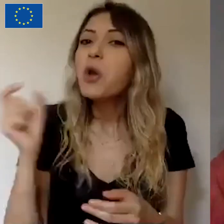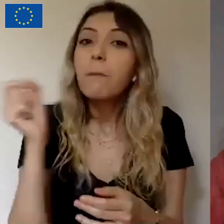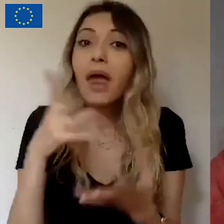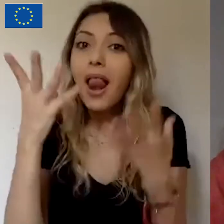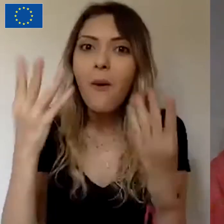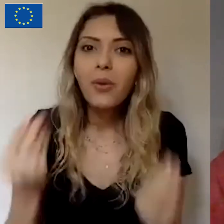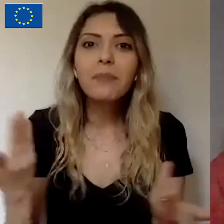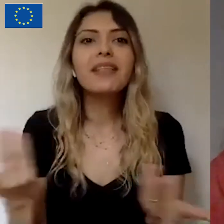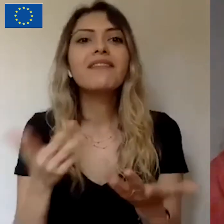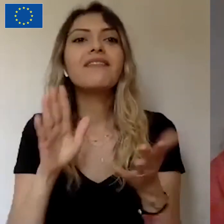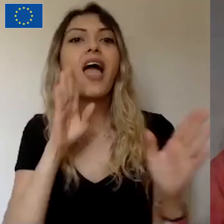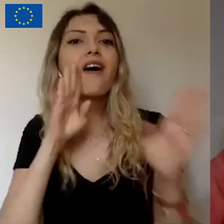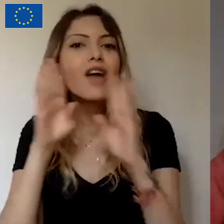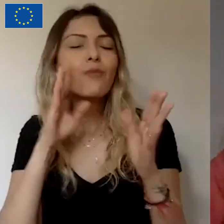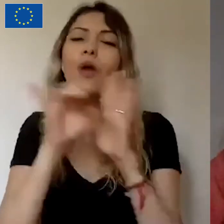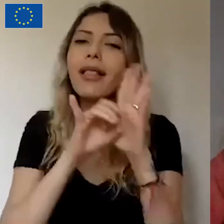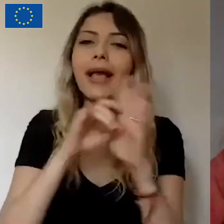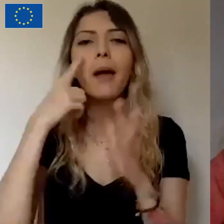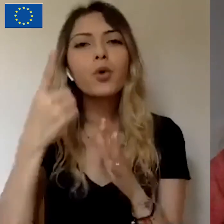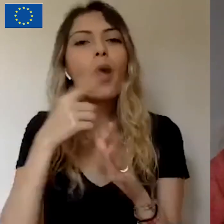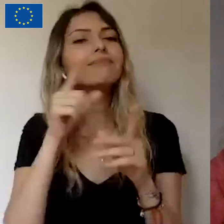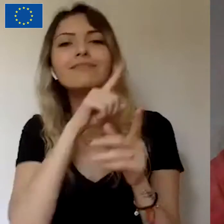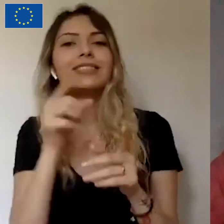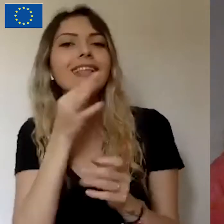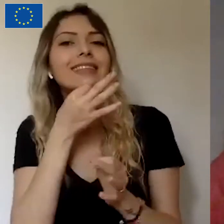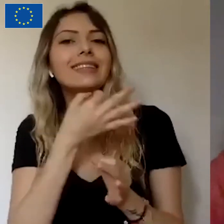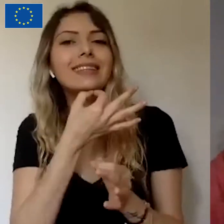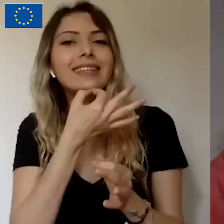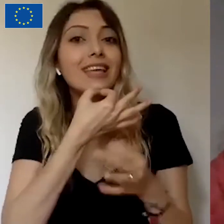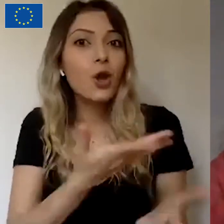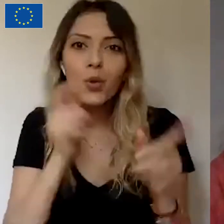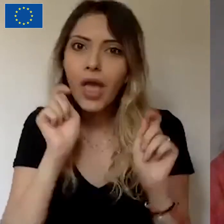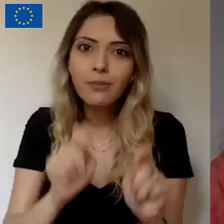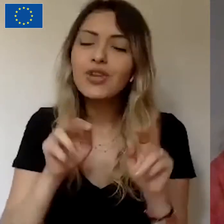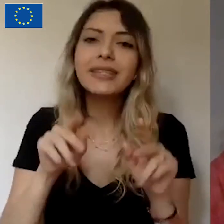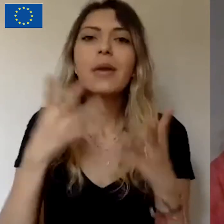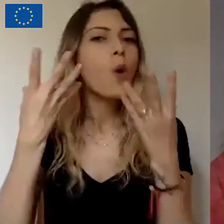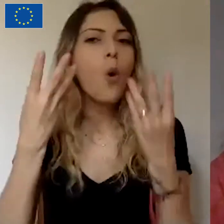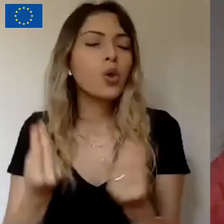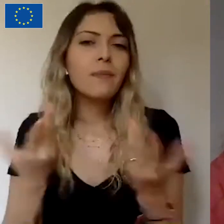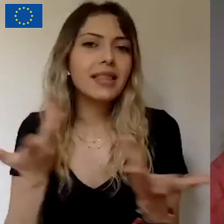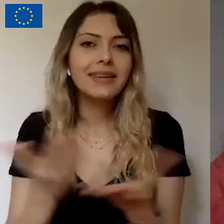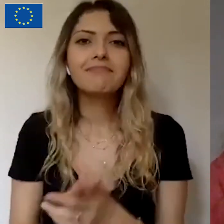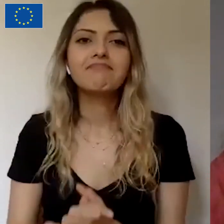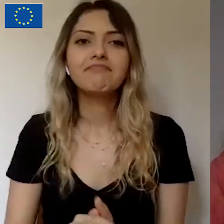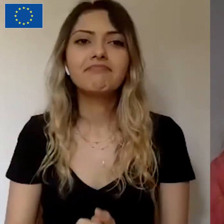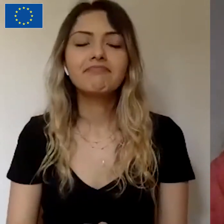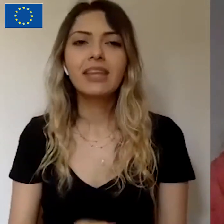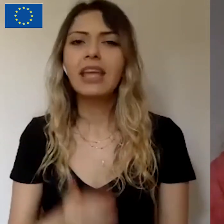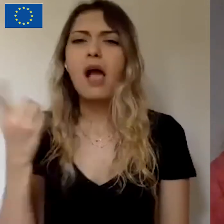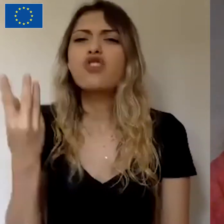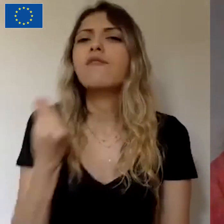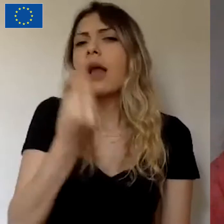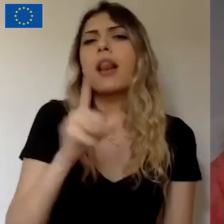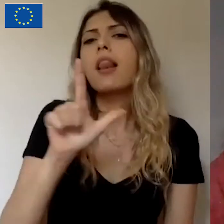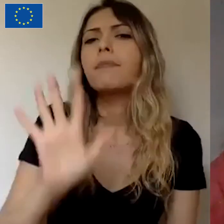sosyal medyada teşekkür edeceğiz size. Ya da isminiz şurada geçecek gibi. Böyle daha soyut ödüller de belirleyebilirsiniz. Ama tabii